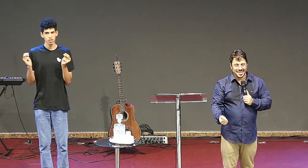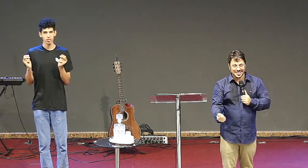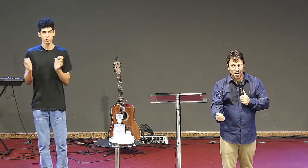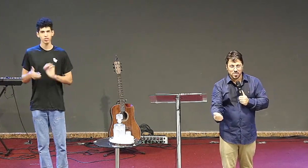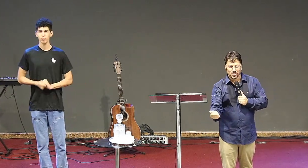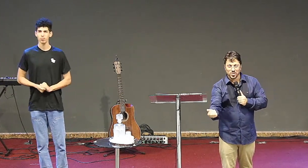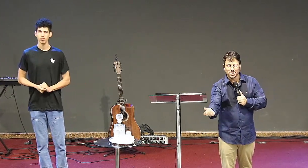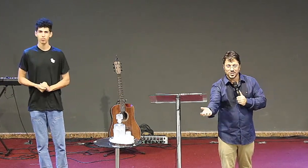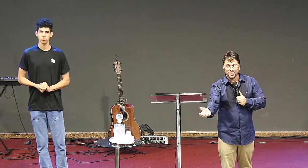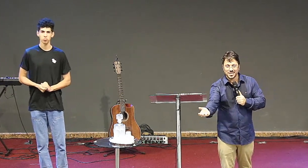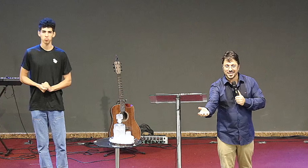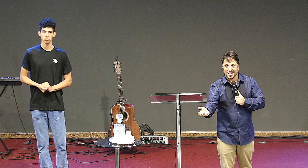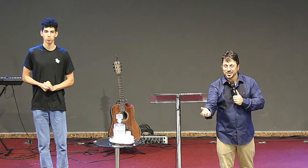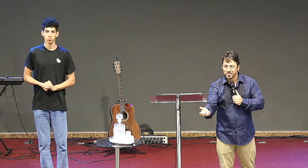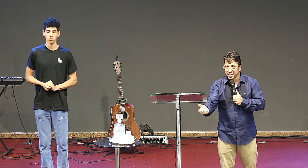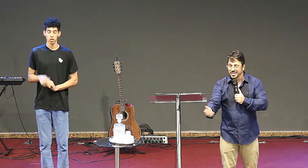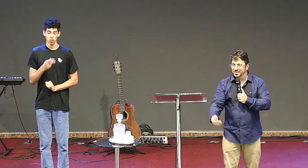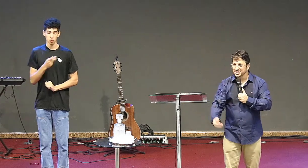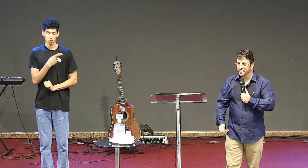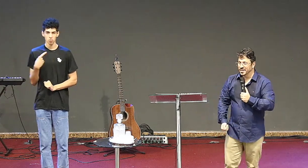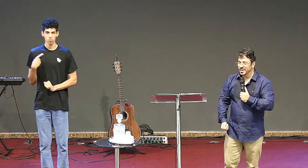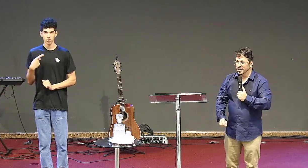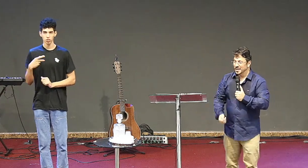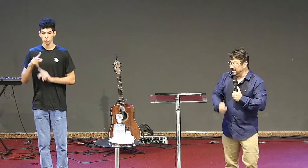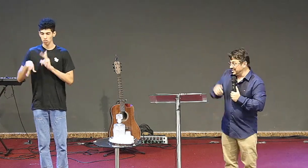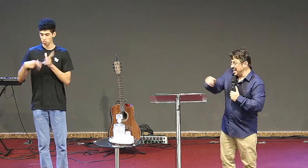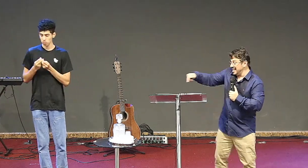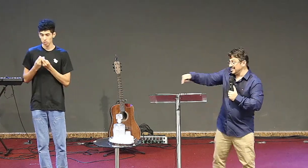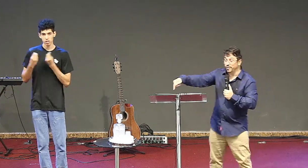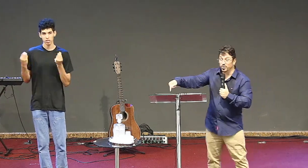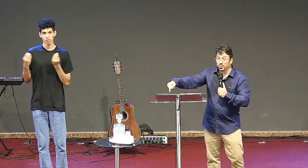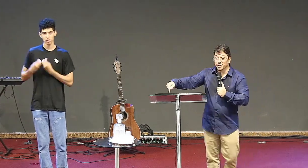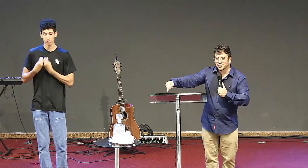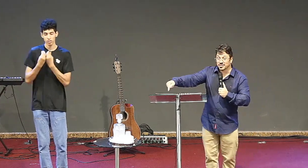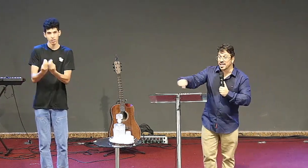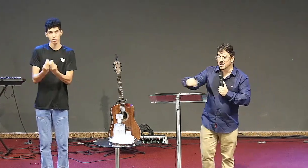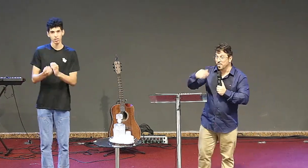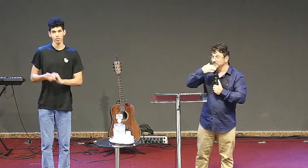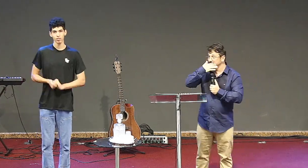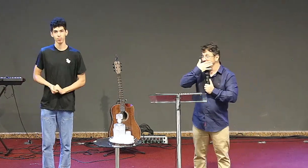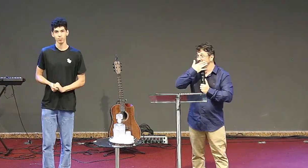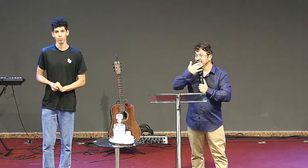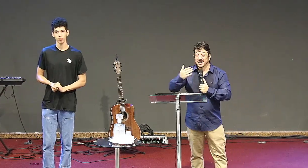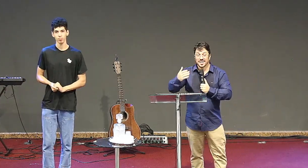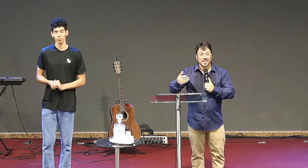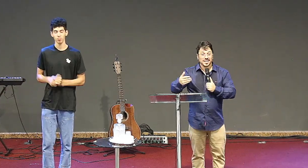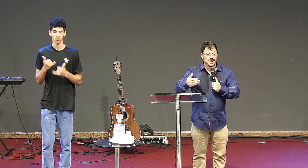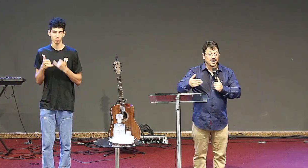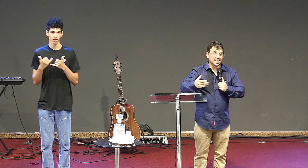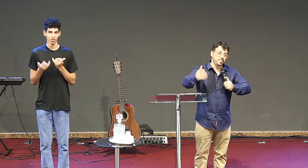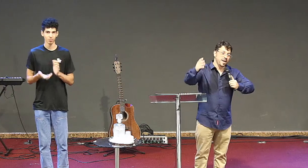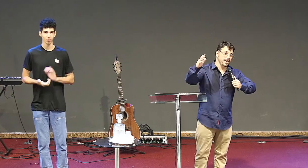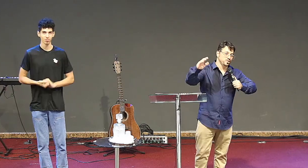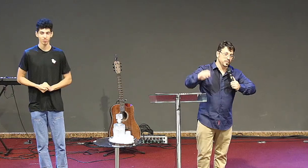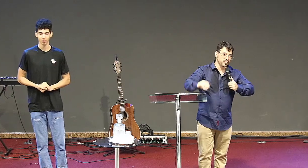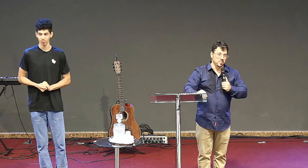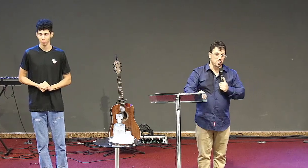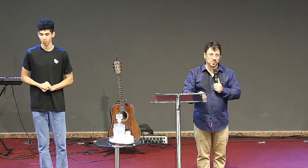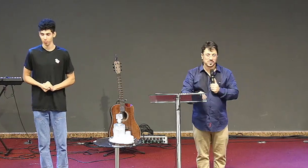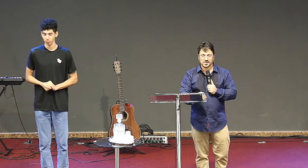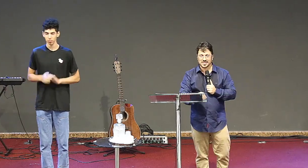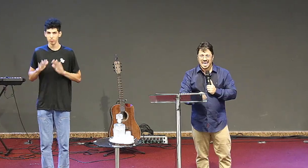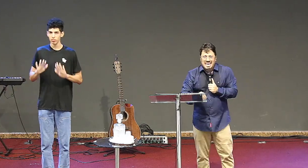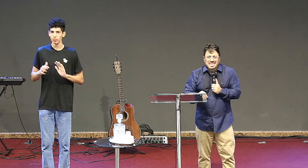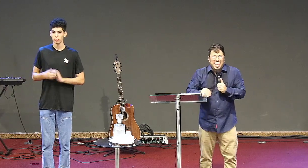ele dá o pastor de presente para a igreja mas aí essa figura esse cidadão ele perde o primeiro